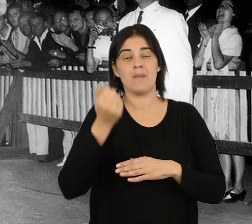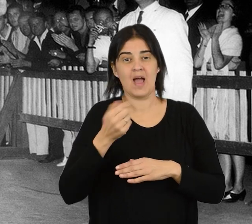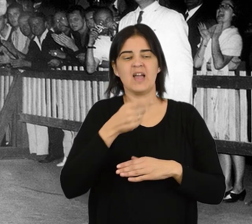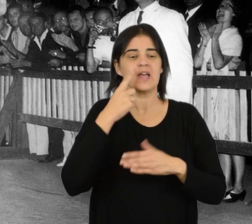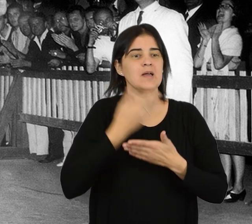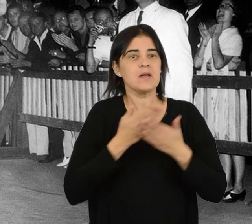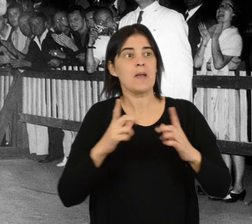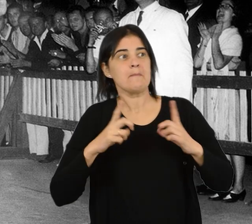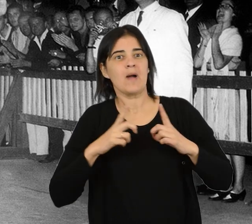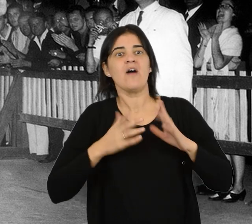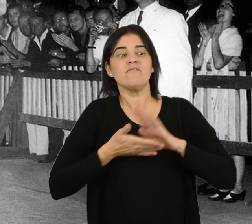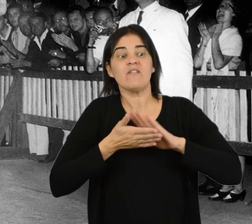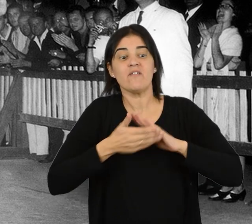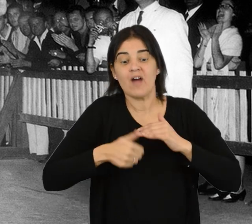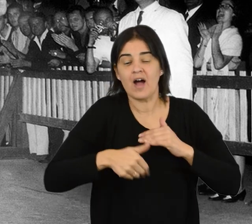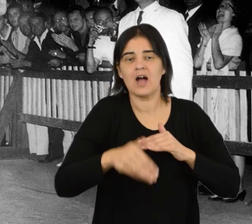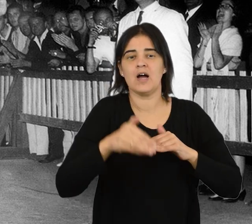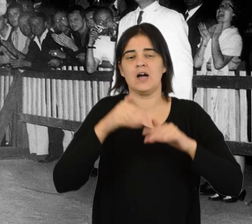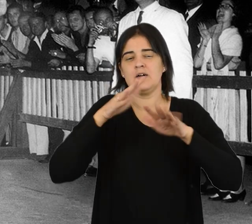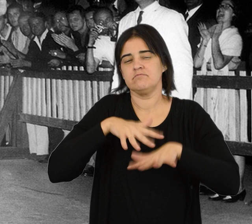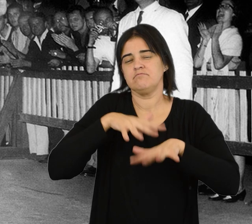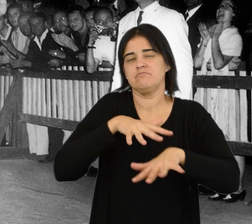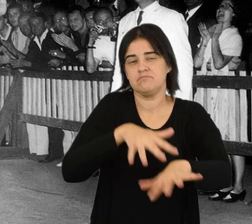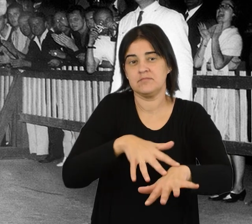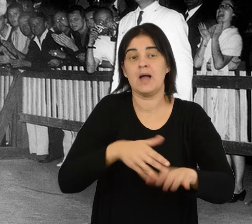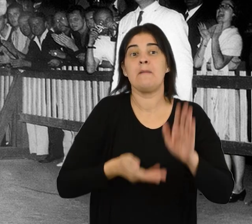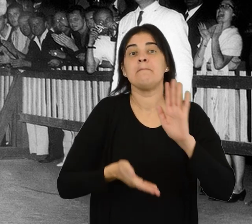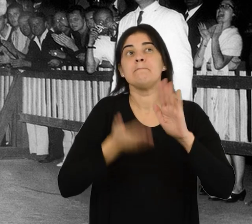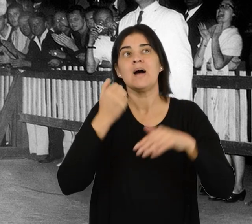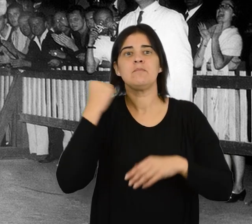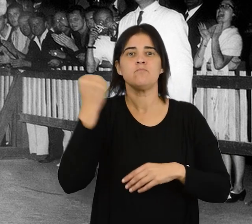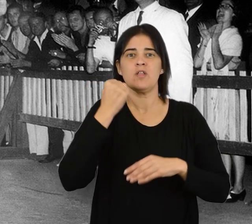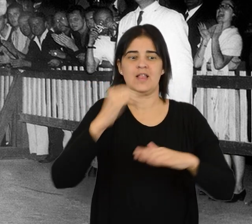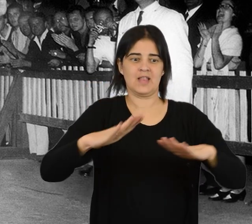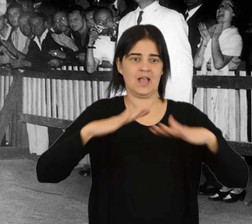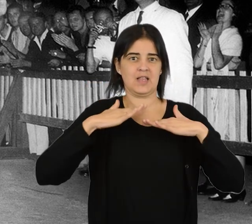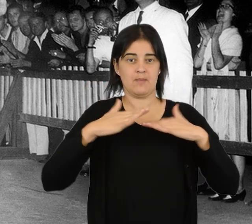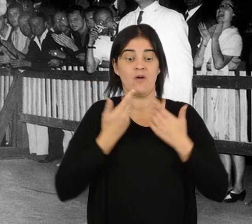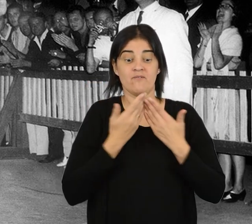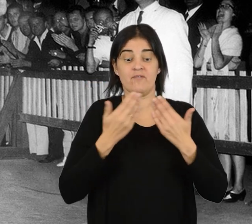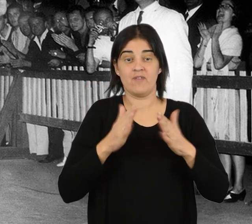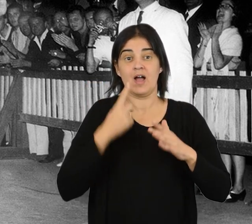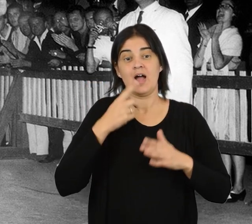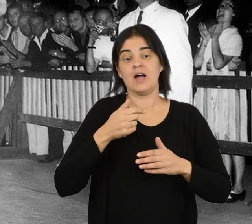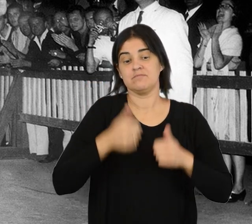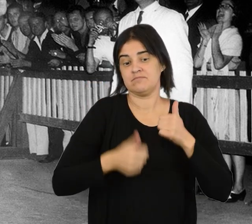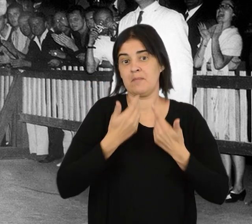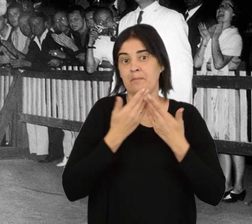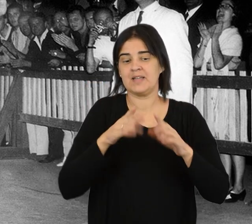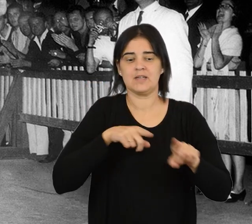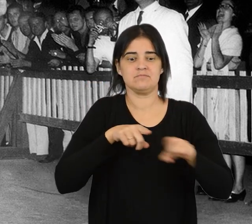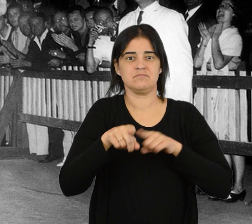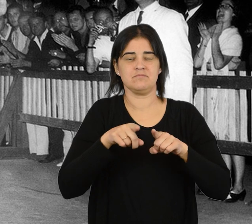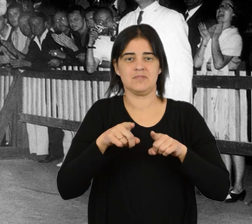el pasaje del pelotón. La más grande de las pruebas de atletismo estaba a punto de comenzar, la